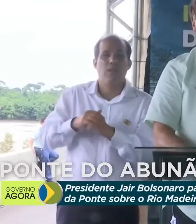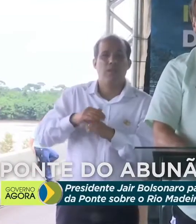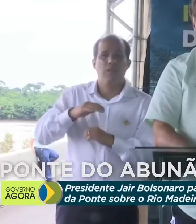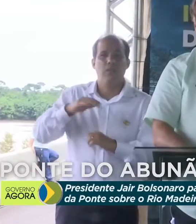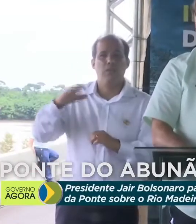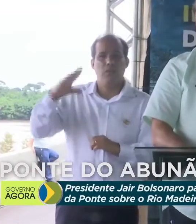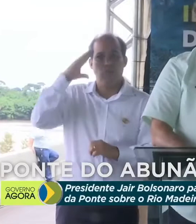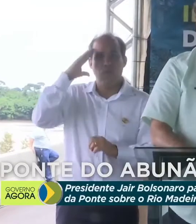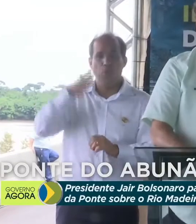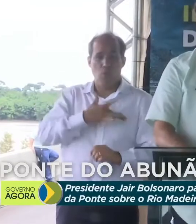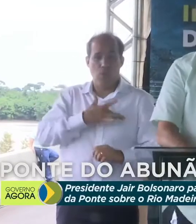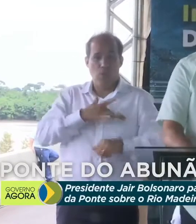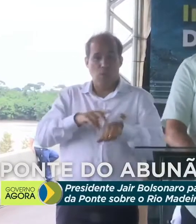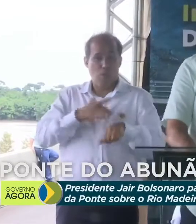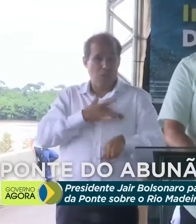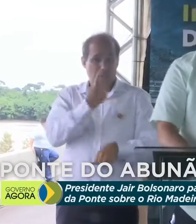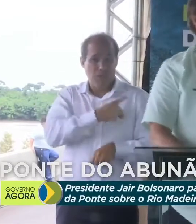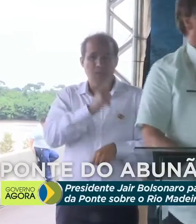amarelo igual a vocês.